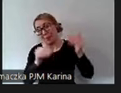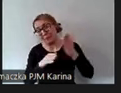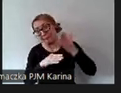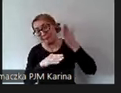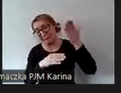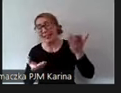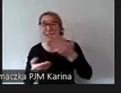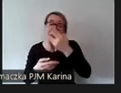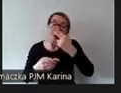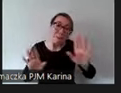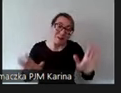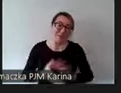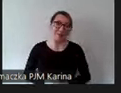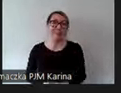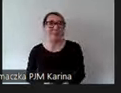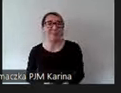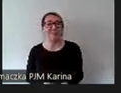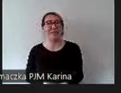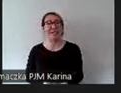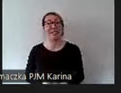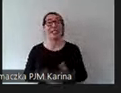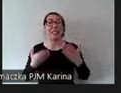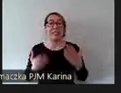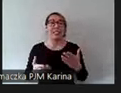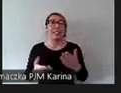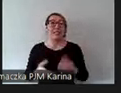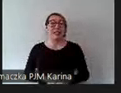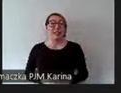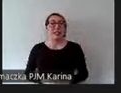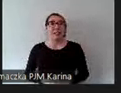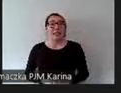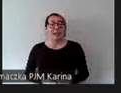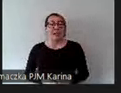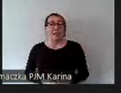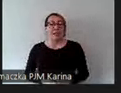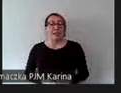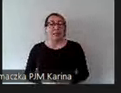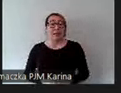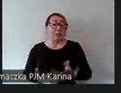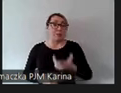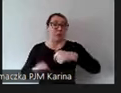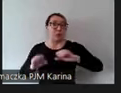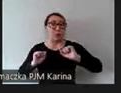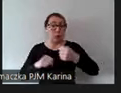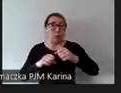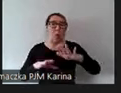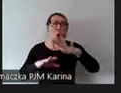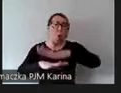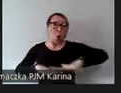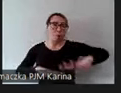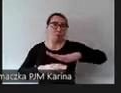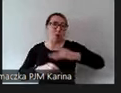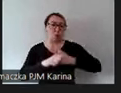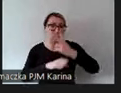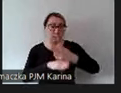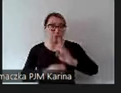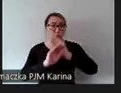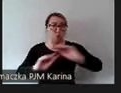No ale to zobaczymy. Tak czy inaczej, tak jak mówię, działamy w obszarze dostępności, szkolimy, tłumaczymy.